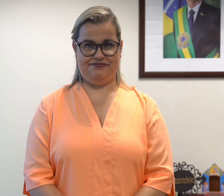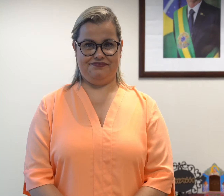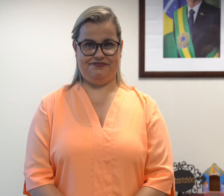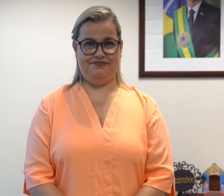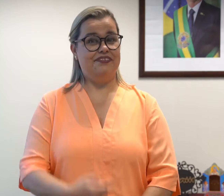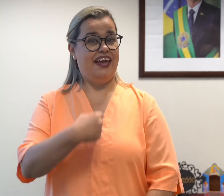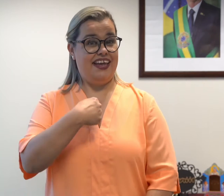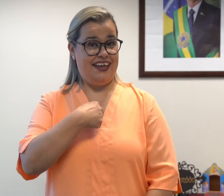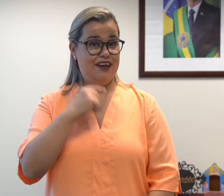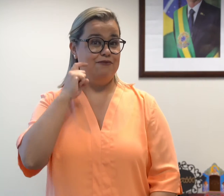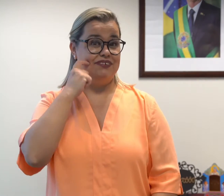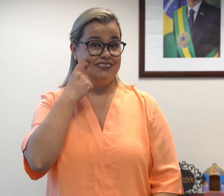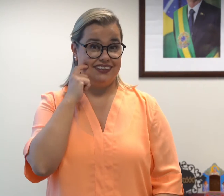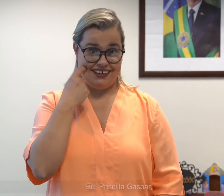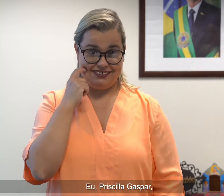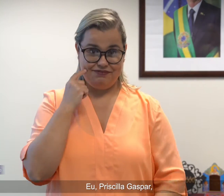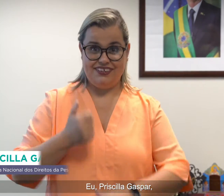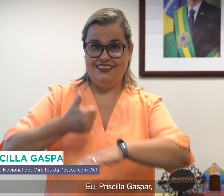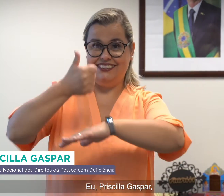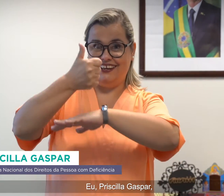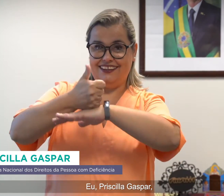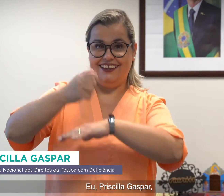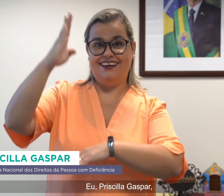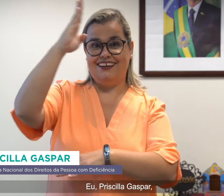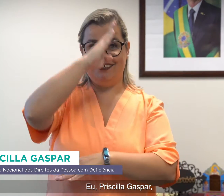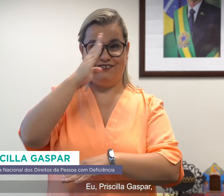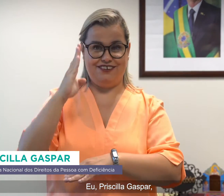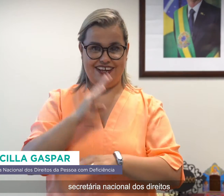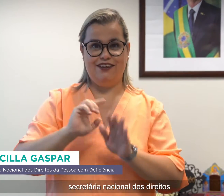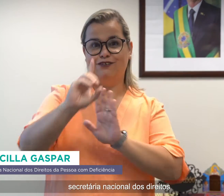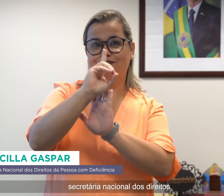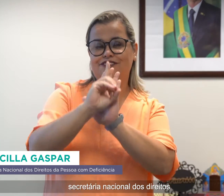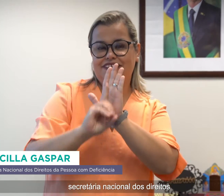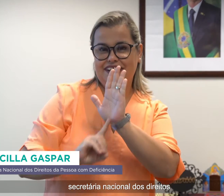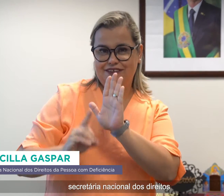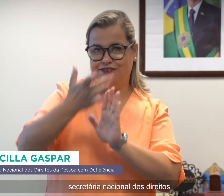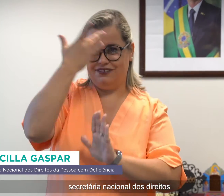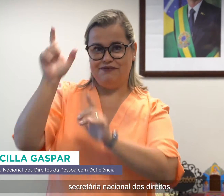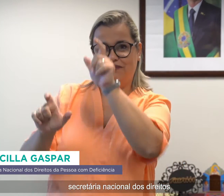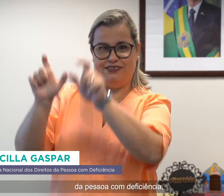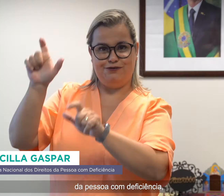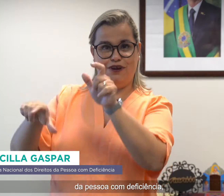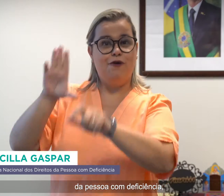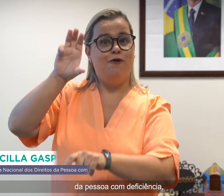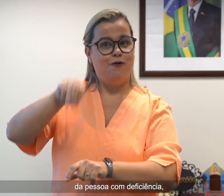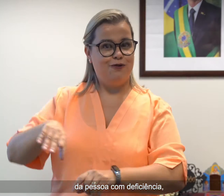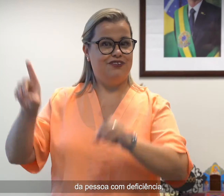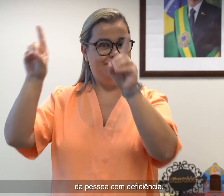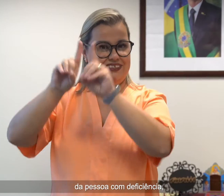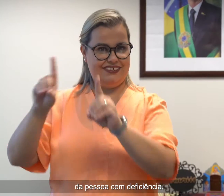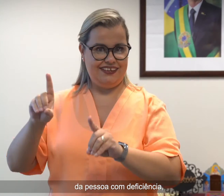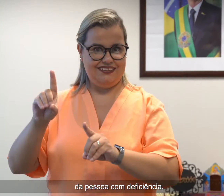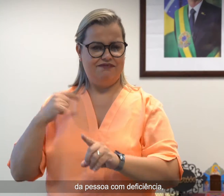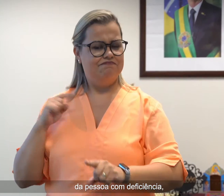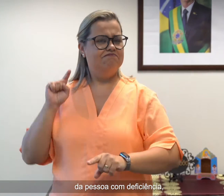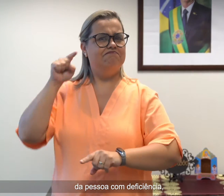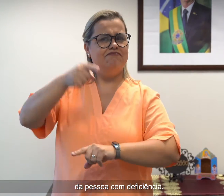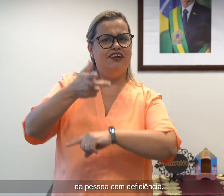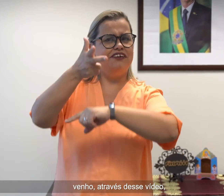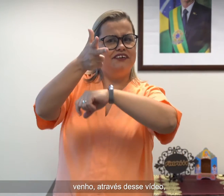Priscila em pé, vista da cintura para cima, fala em Libras. Priscila Gaspar, Secretária Nacional dos Direitos da Pessoa com Deficiência, ela veste blusa laranja. Venho,